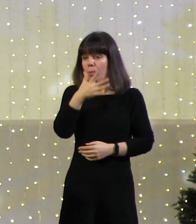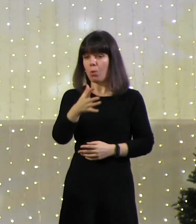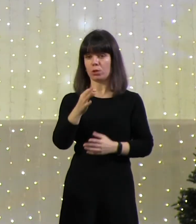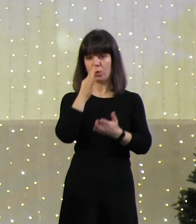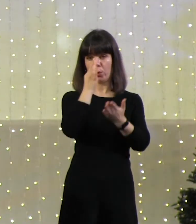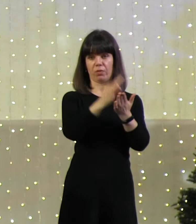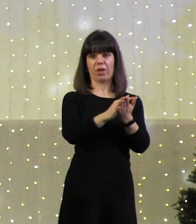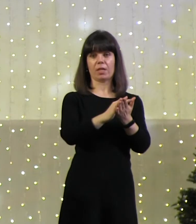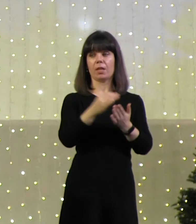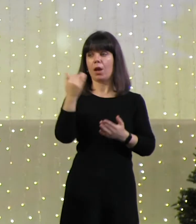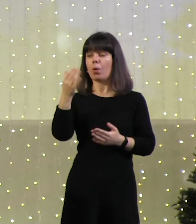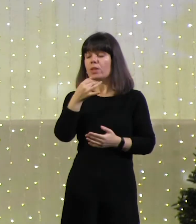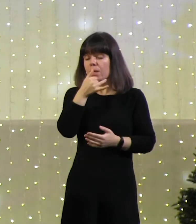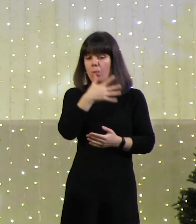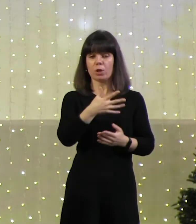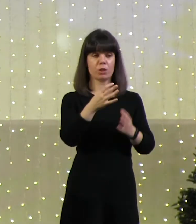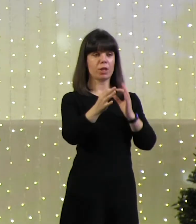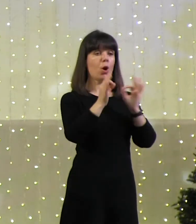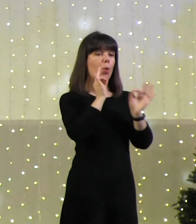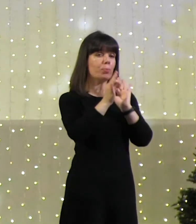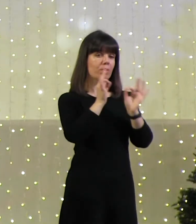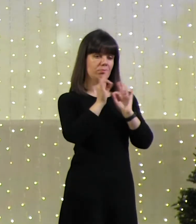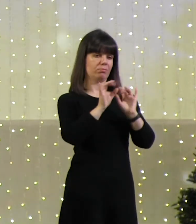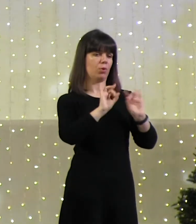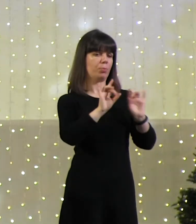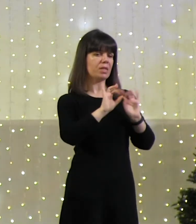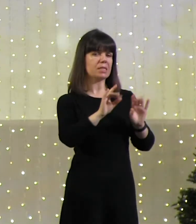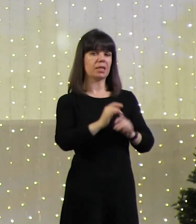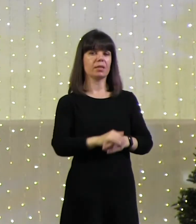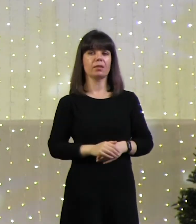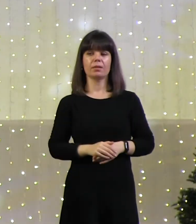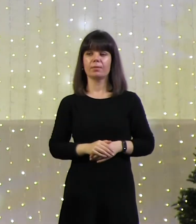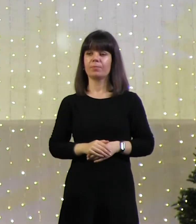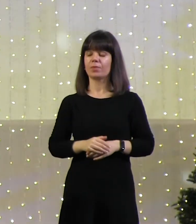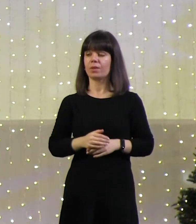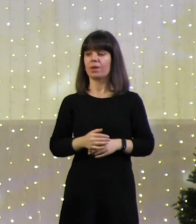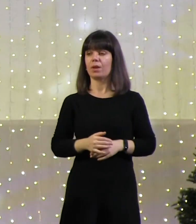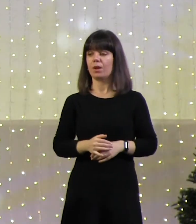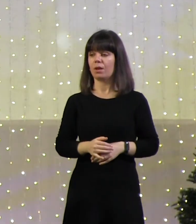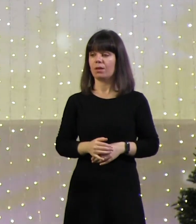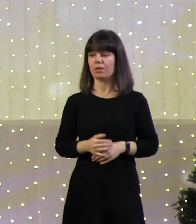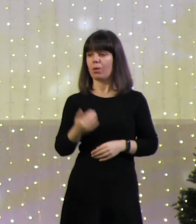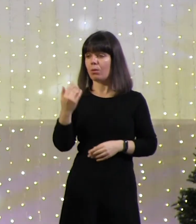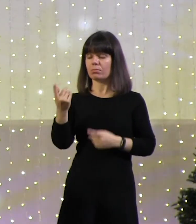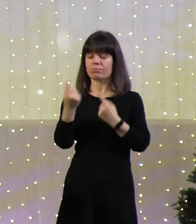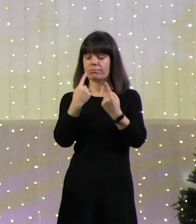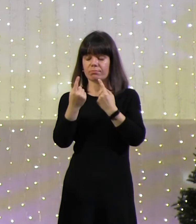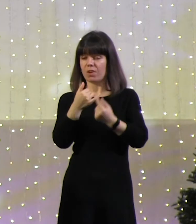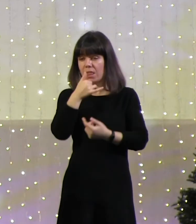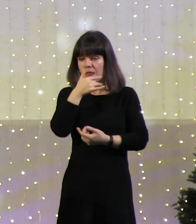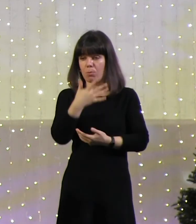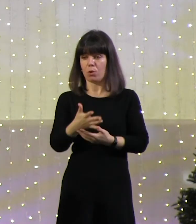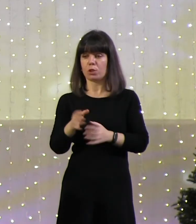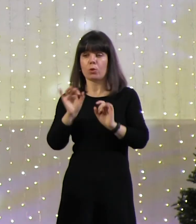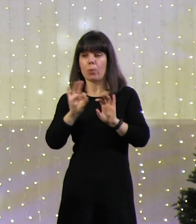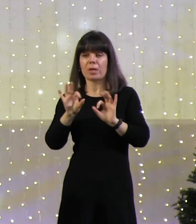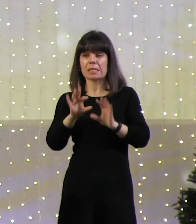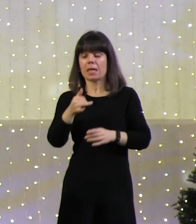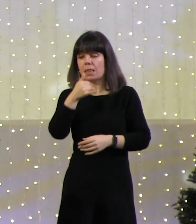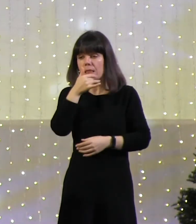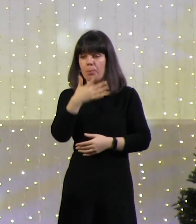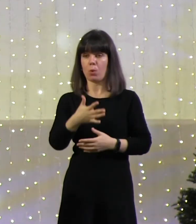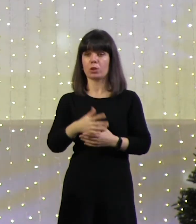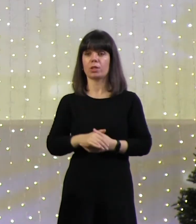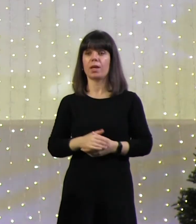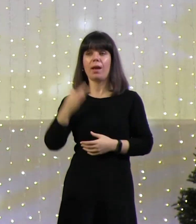боже, что же я с ним советуюсь, что же я с ним, он же вообще, у него атрофировано это. Он не умеет разваять,